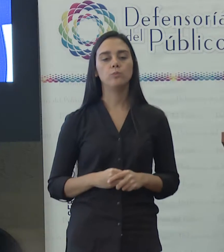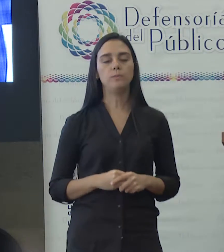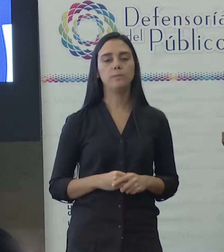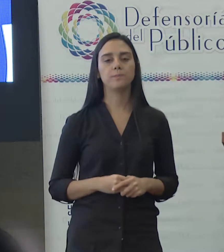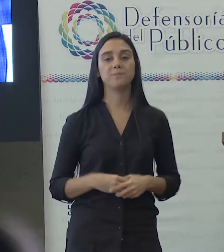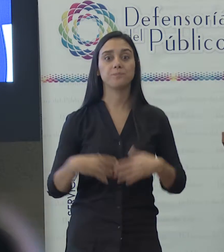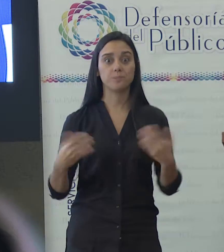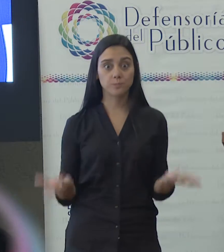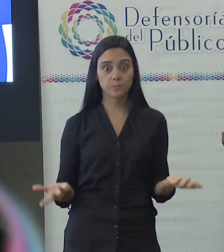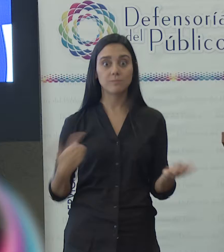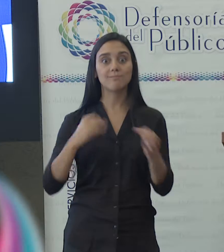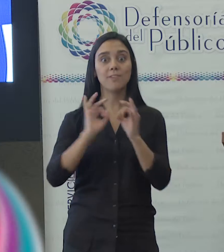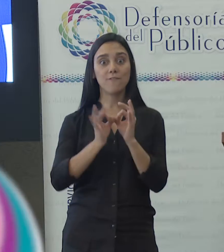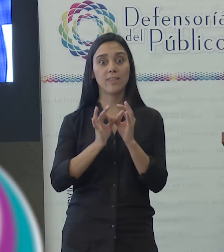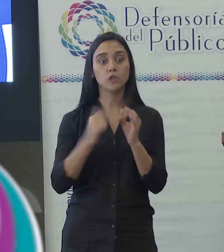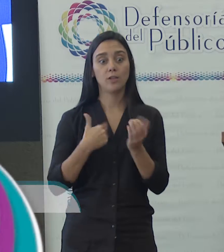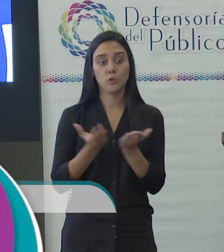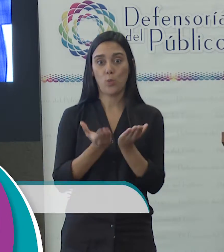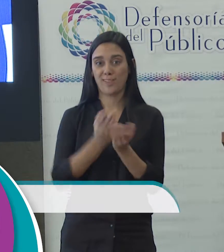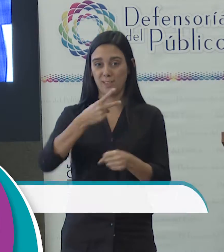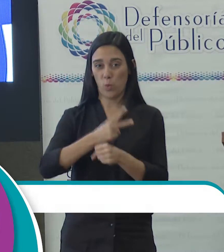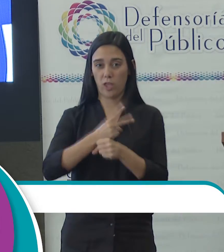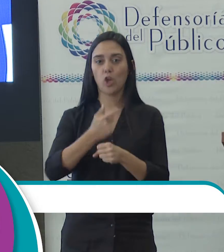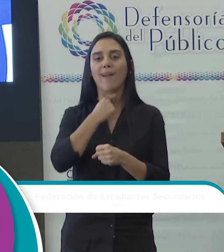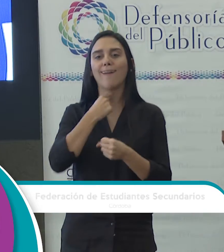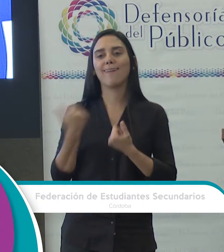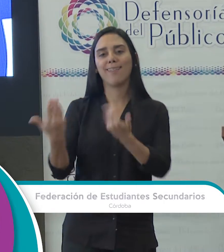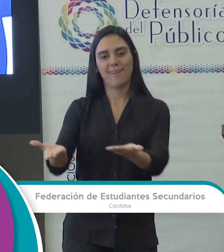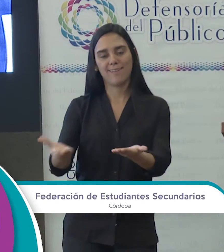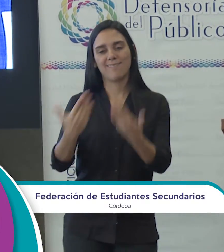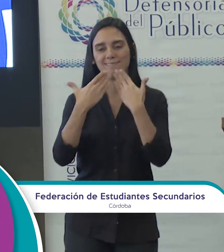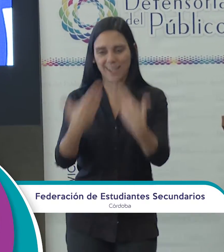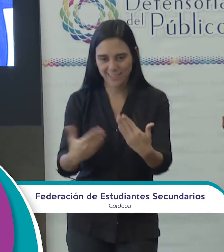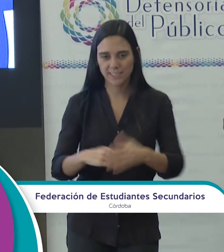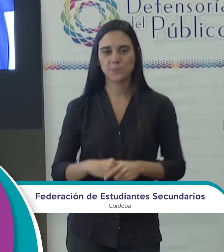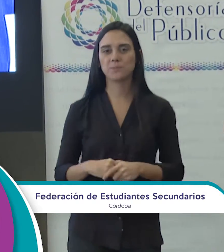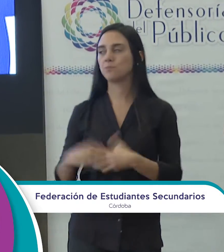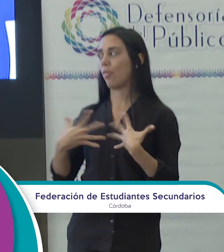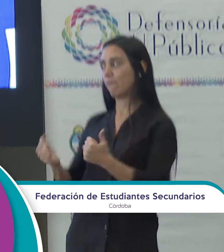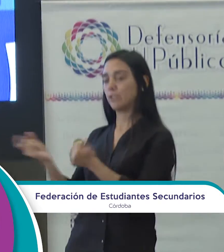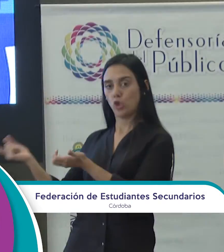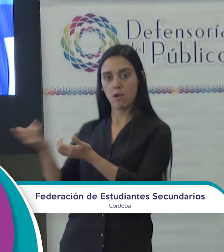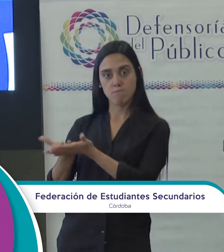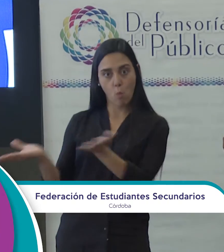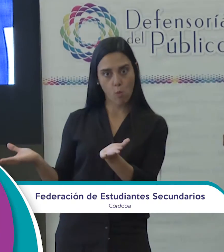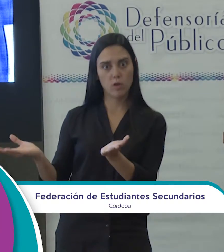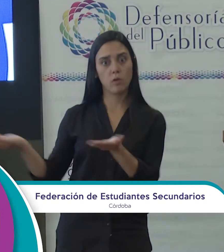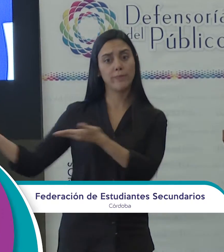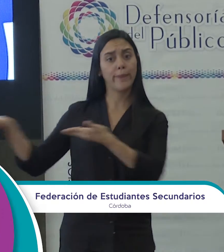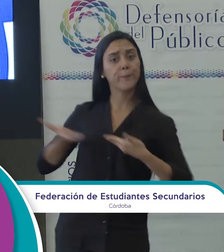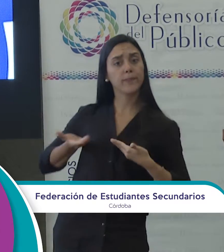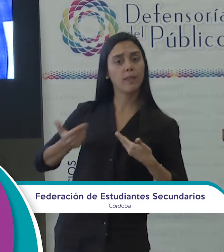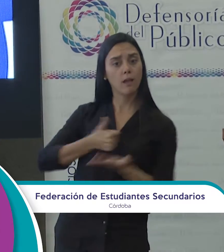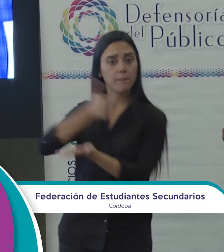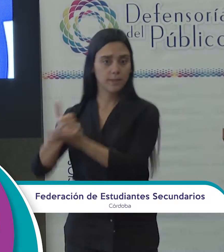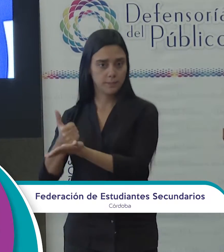Bueno, desde la Federación de Estudiantes Secundarios queremos brindar nuestro más cálido agradecimiento a la Defensoría del Público por invitarnos a participar